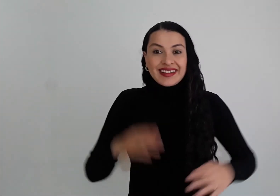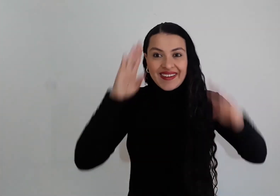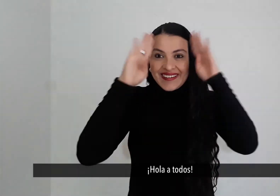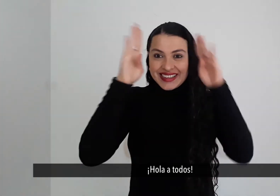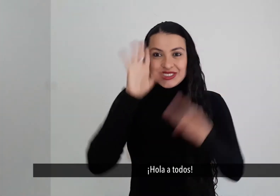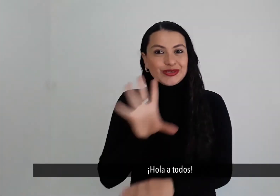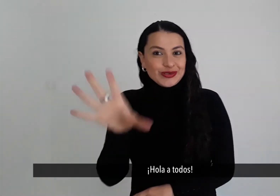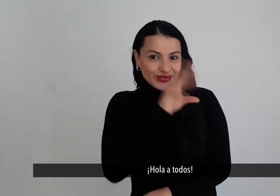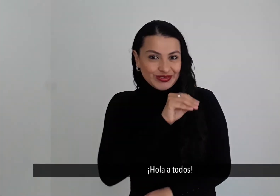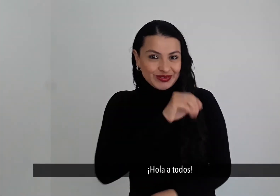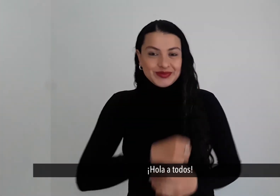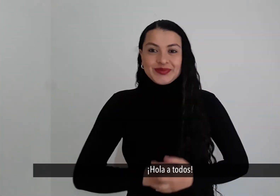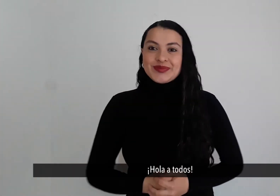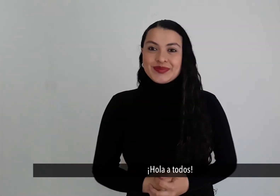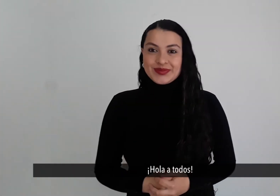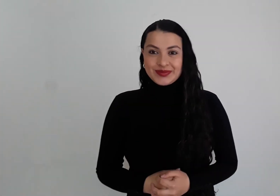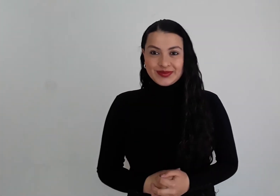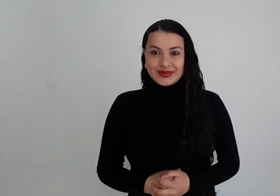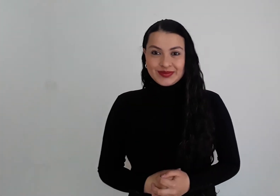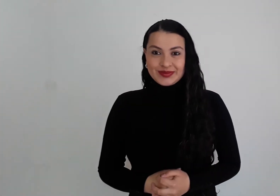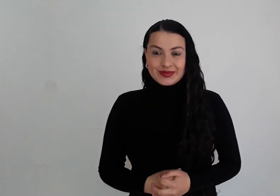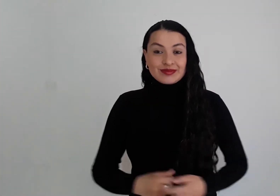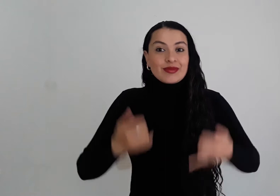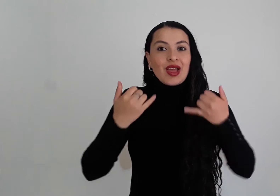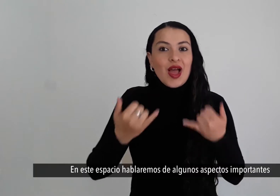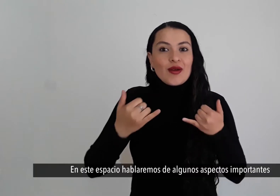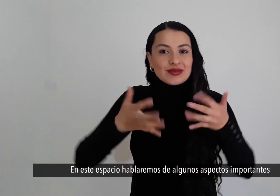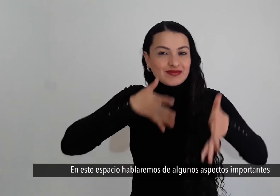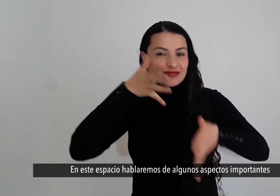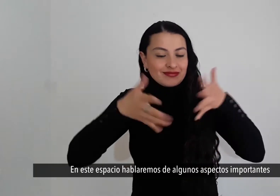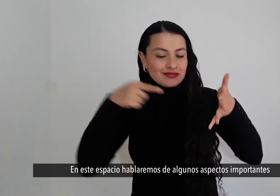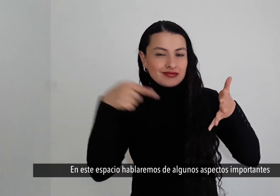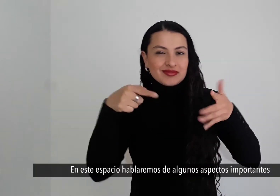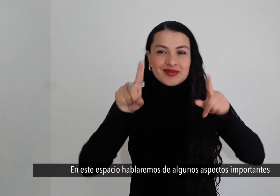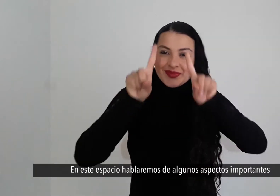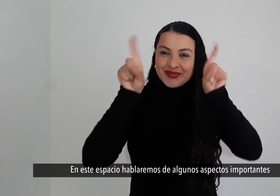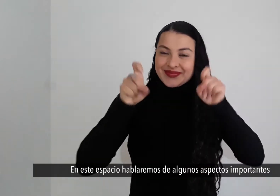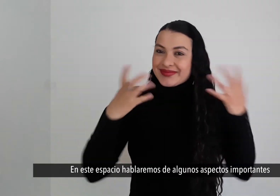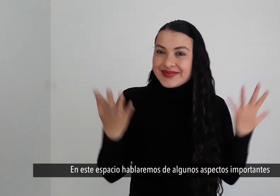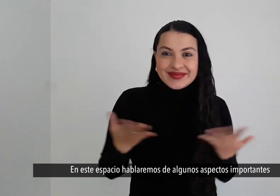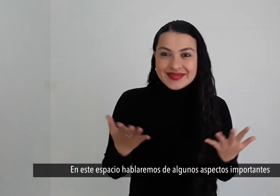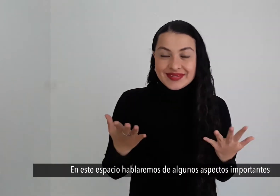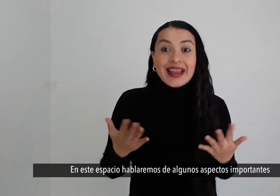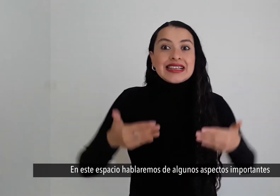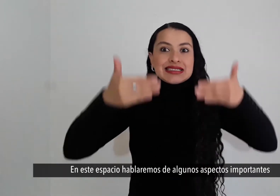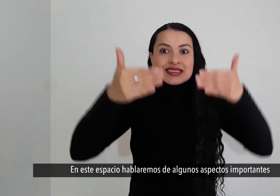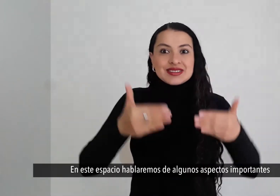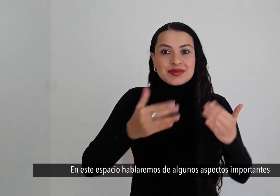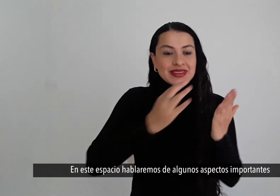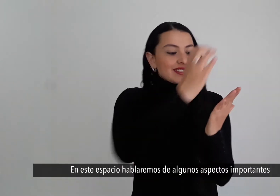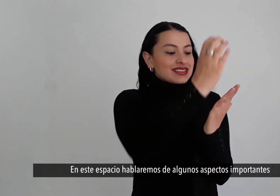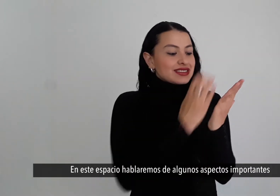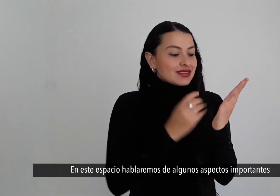Hola a todos, en este espacio hablaremos de algunos aspectos importantes